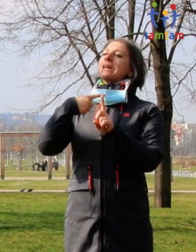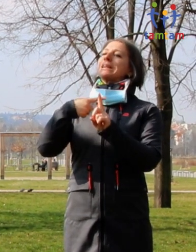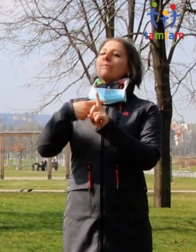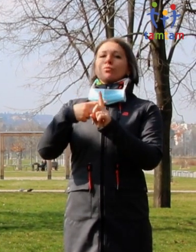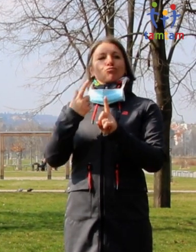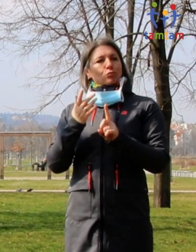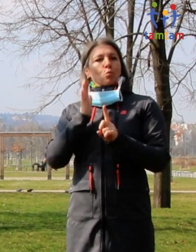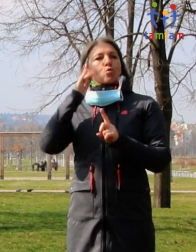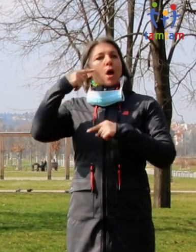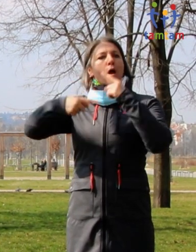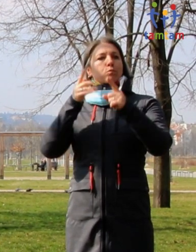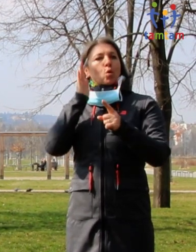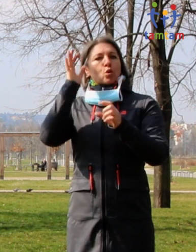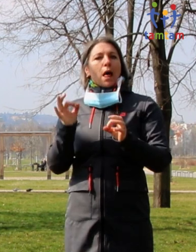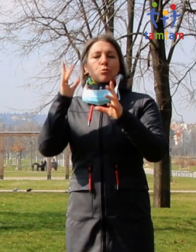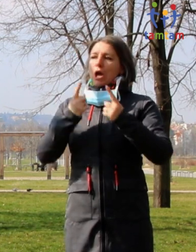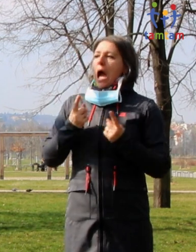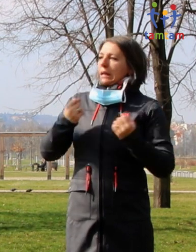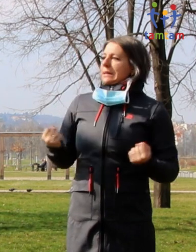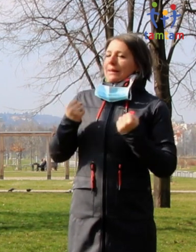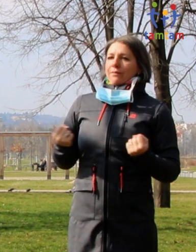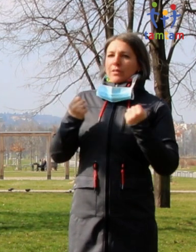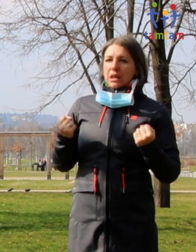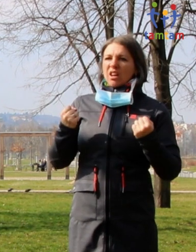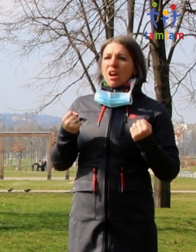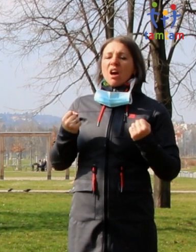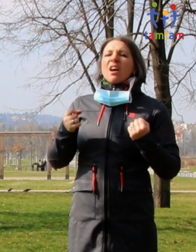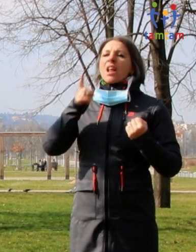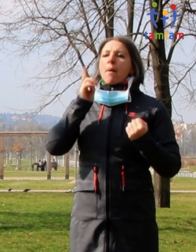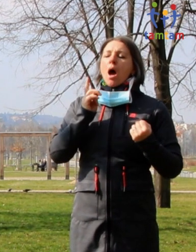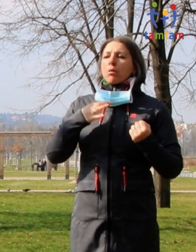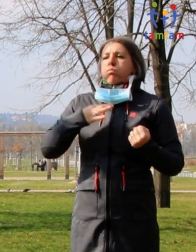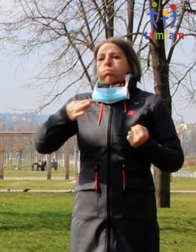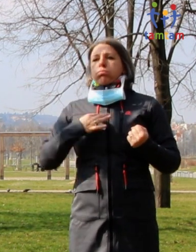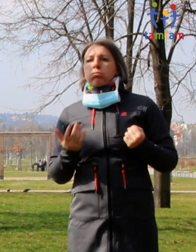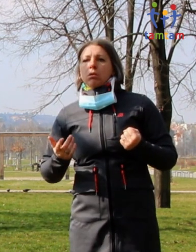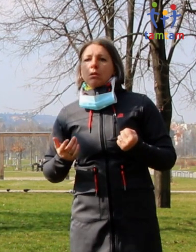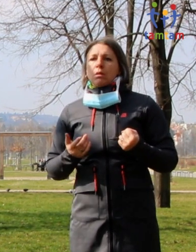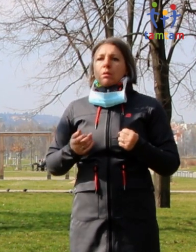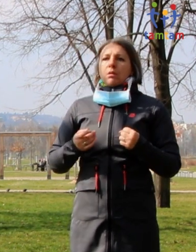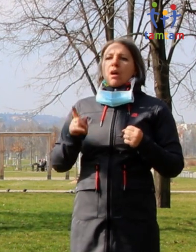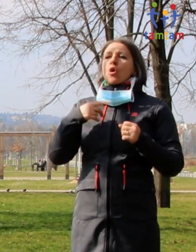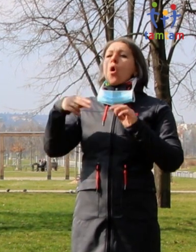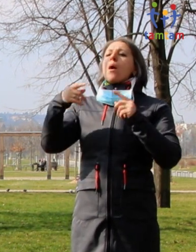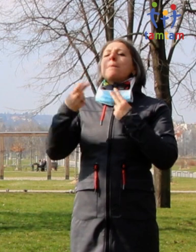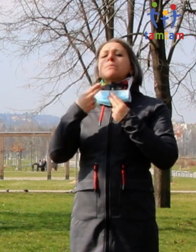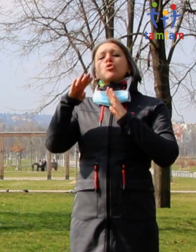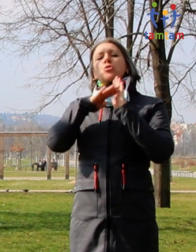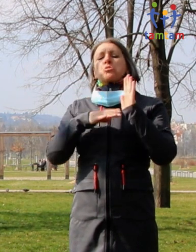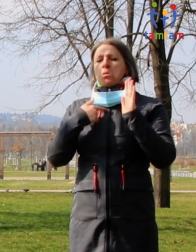a být aktivní. A na druhou stranu ani to nezlehčovat úplně a dodržovat ta doporučení a ta pravidla.